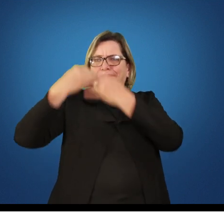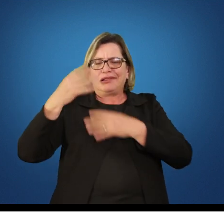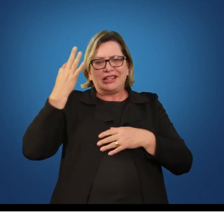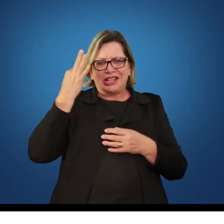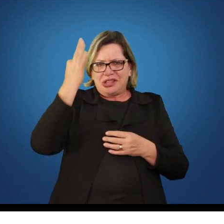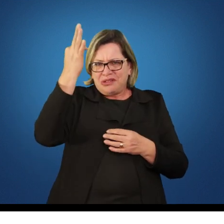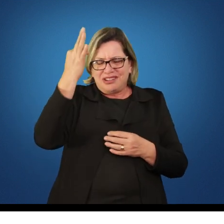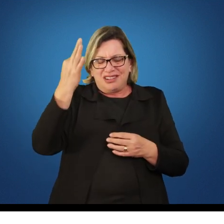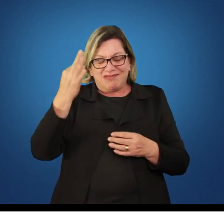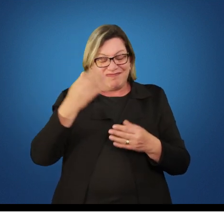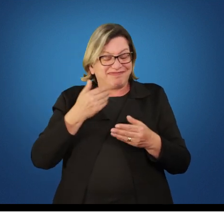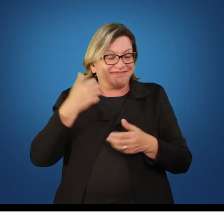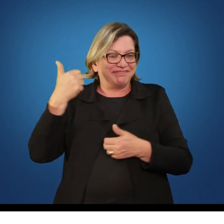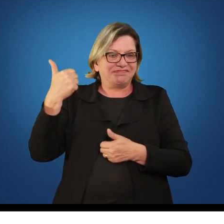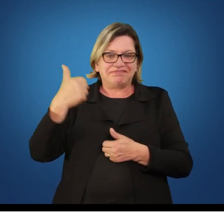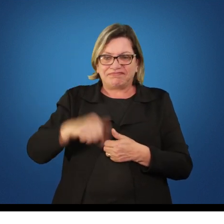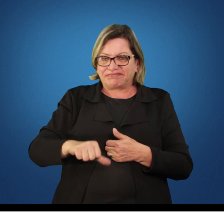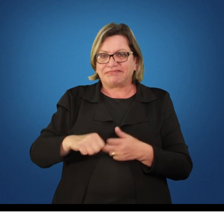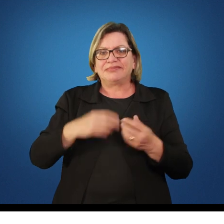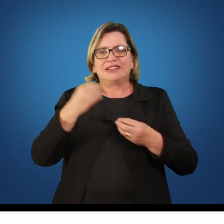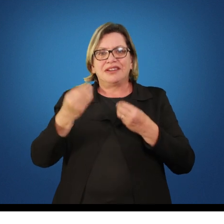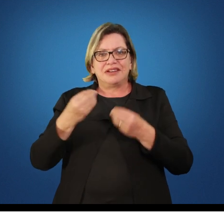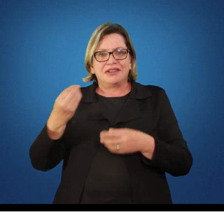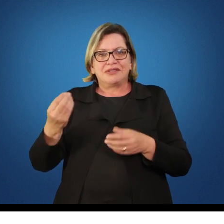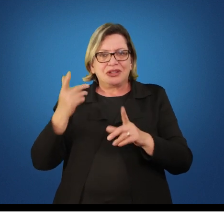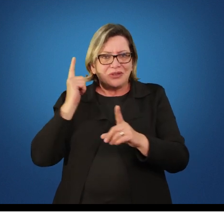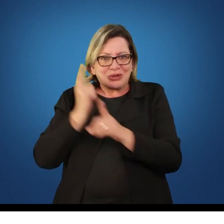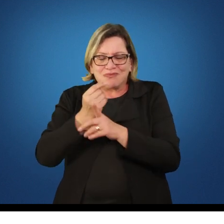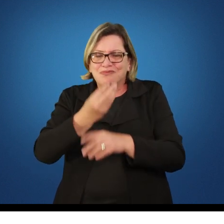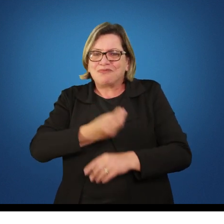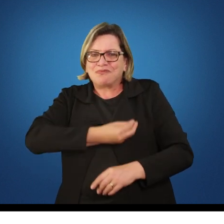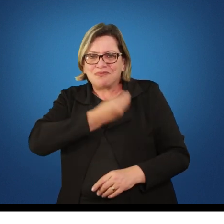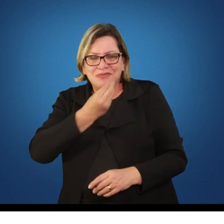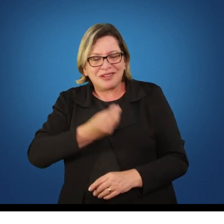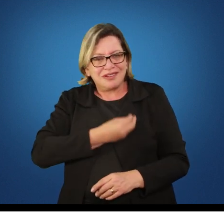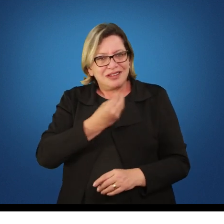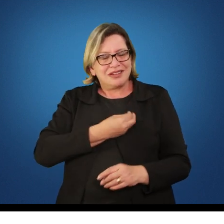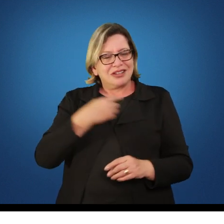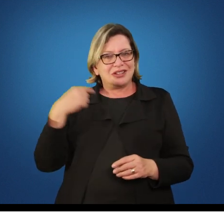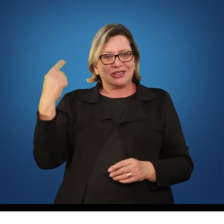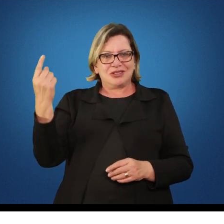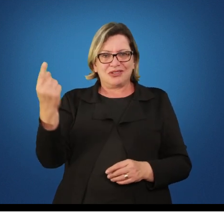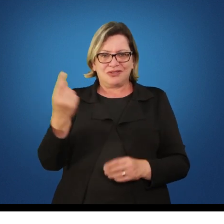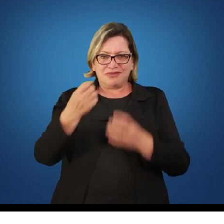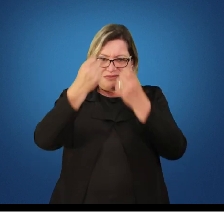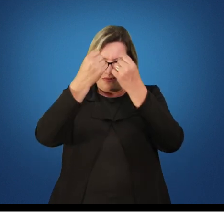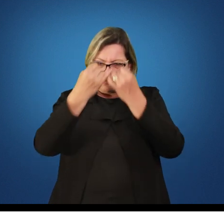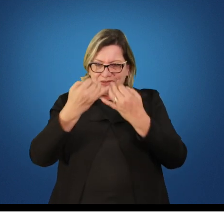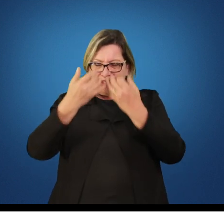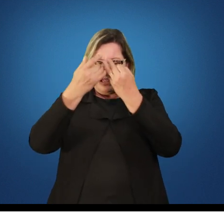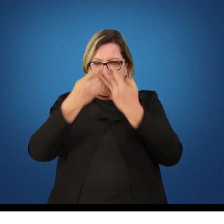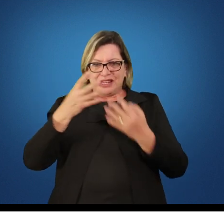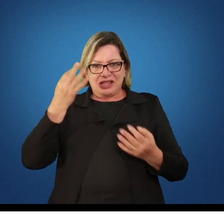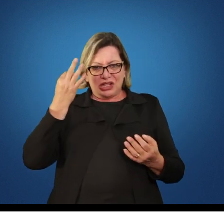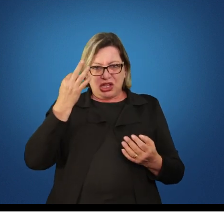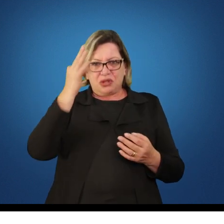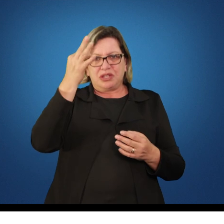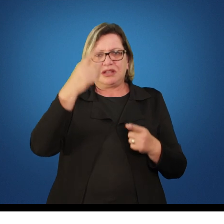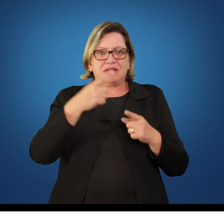nos nossos encontros presenciais nós iremos trabalhar um pouco sim com a teoria porque não existe uma coisa fora da outra ou